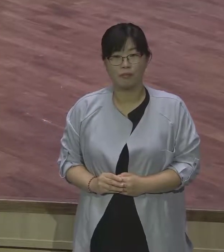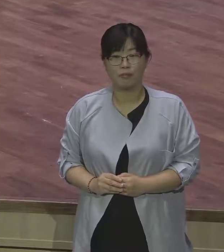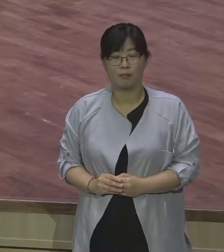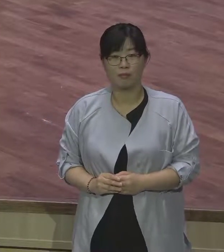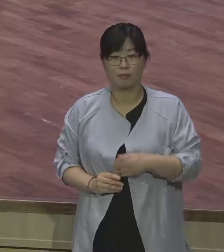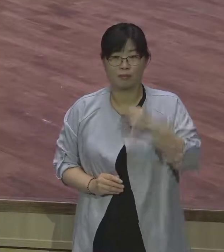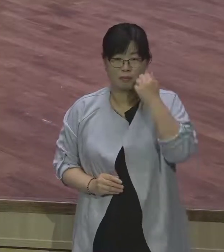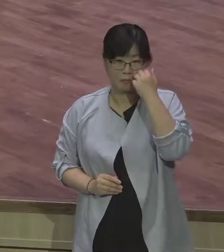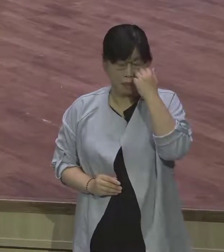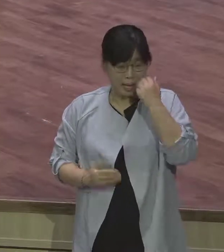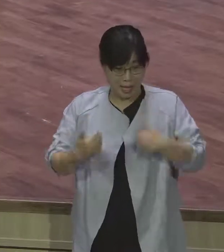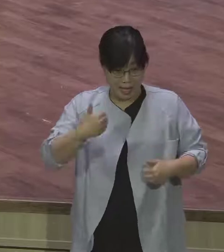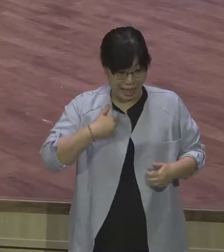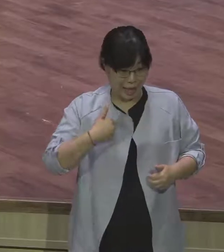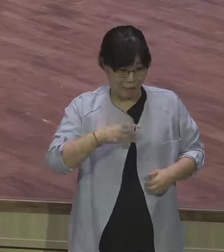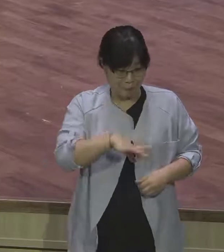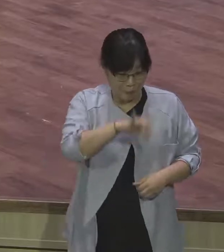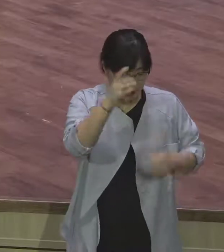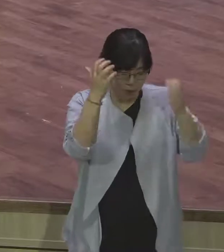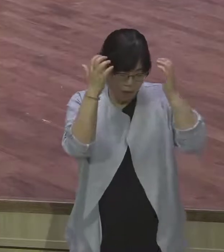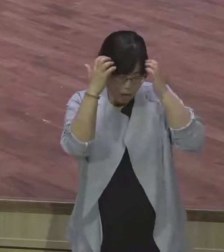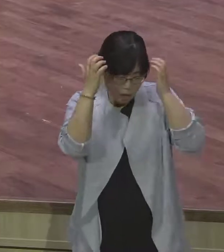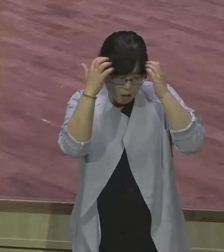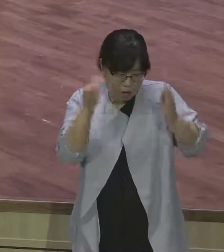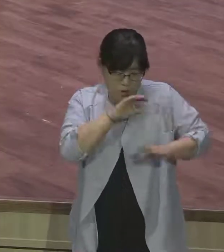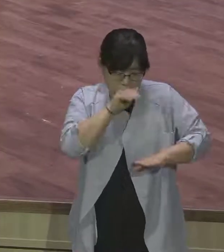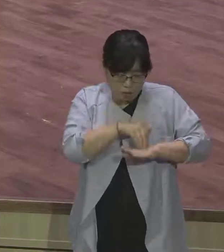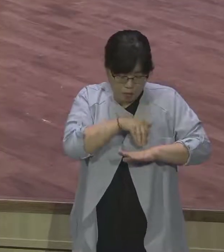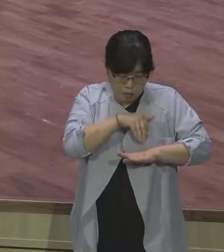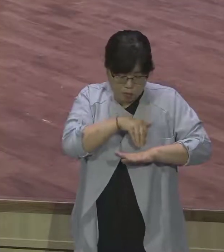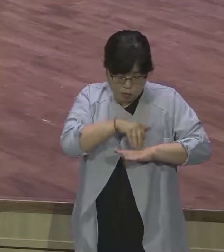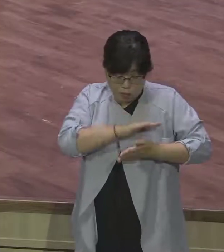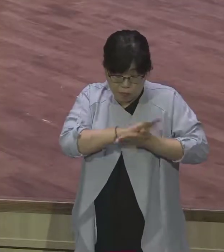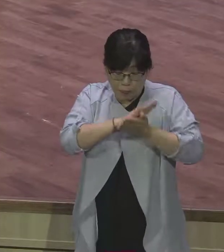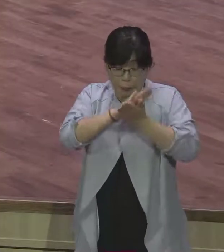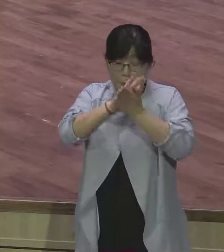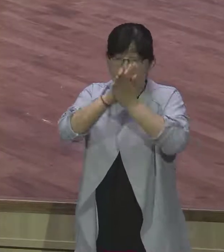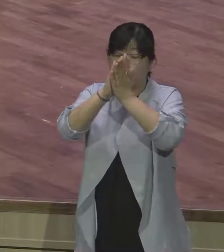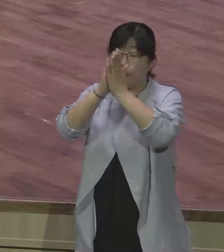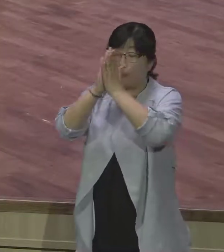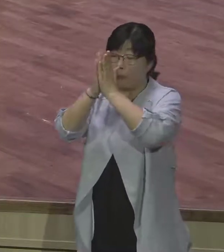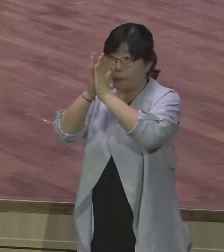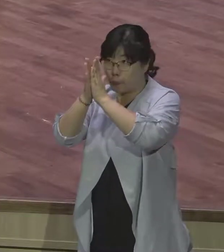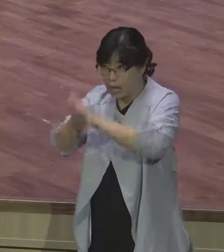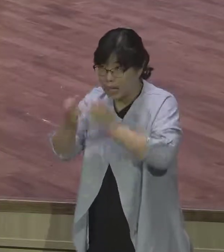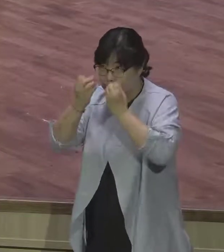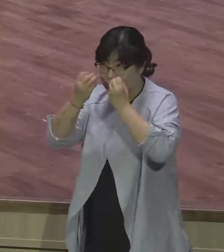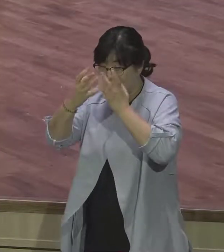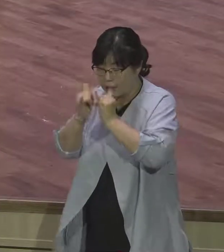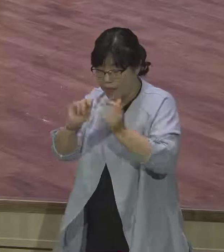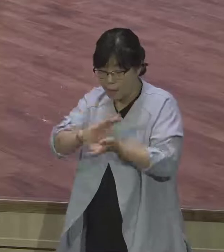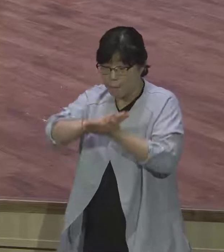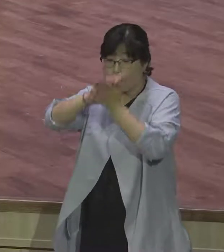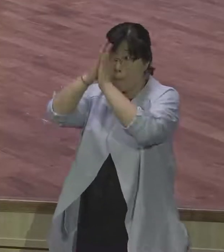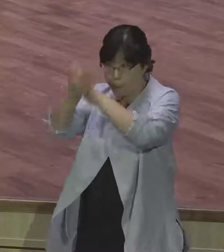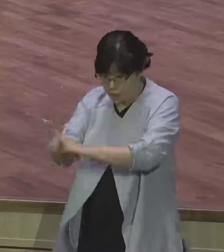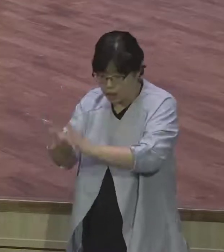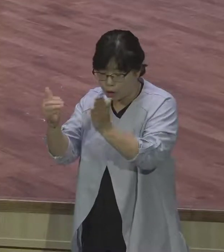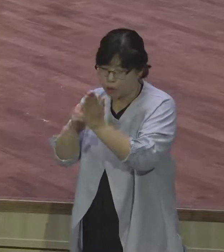수임받는 재창조의 새로운 사람으로 그러한 축복을 받게 됩니다. 이런 놀라운 변화가